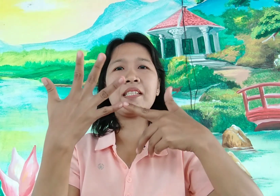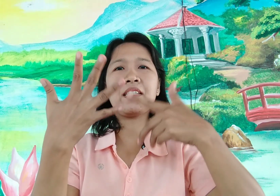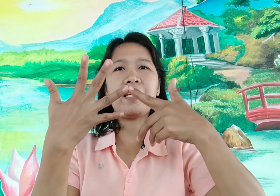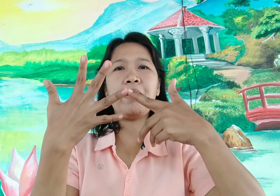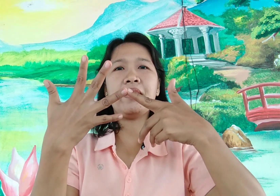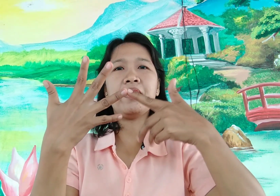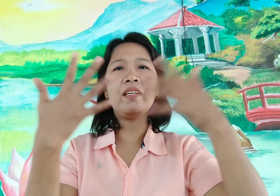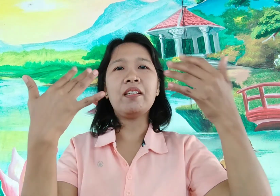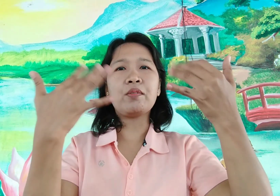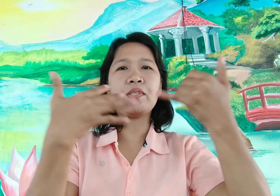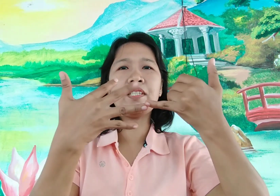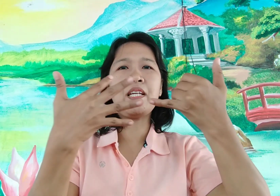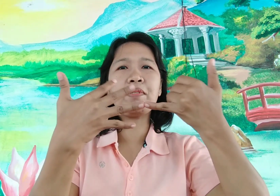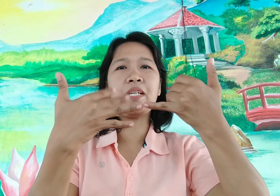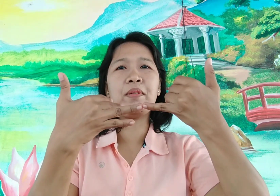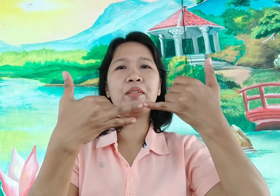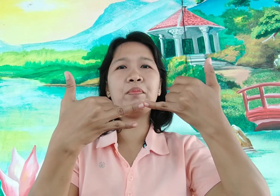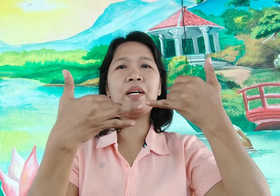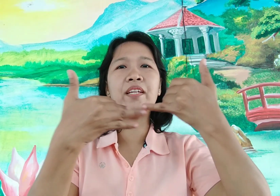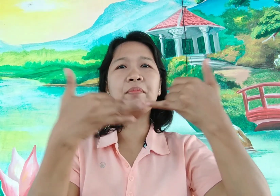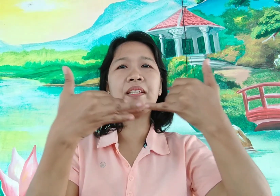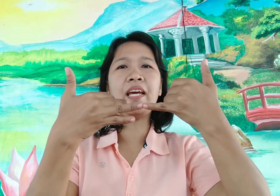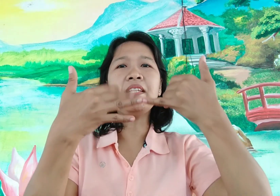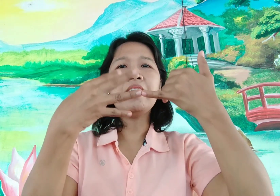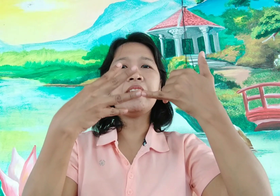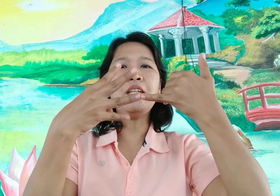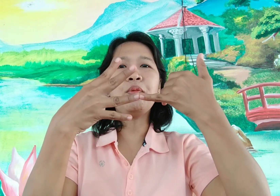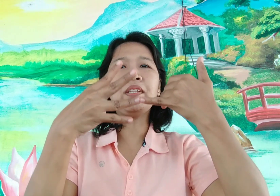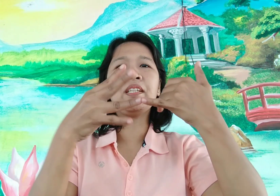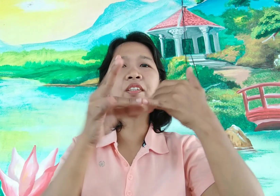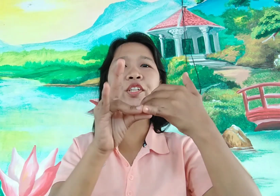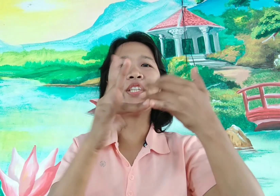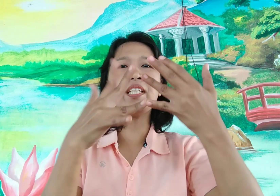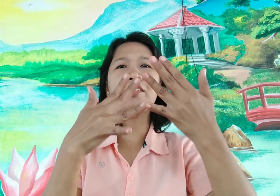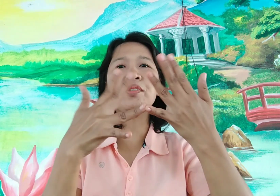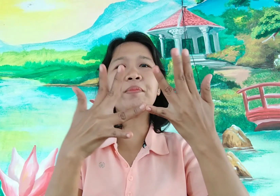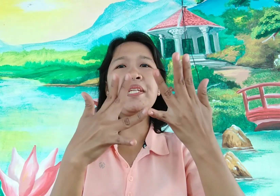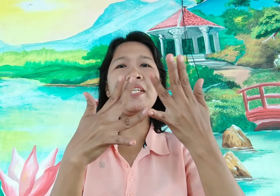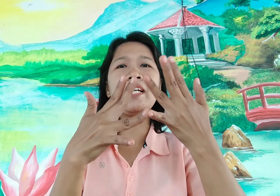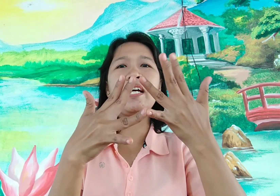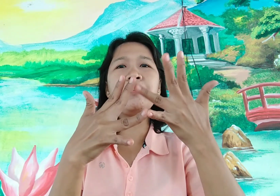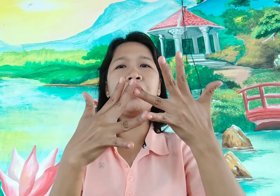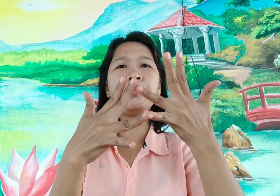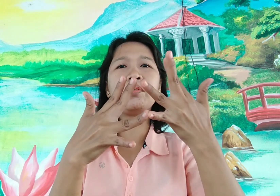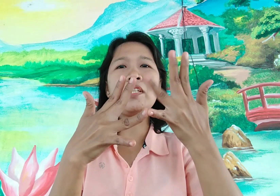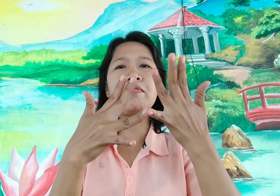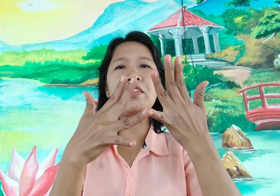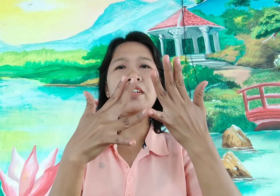6, 7 so 6 times 7 ito po again, by 10 10, 20, 30 at yung remaining ay 1, 3, 4